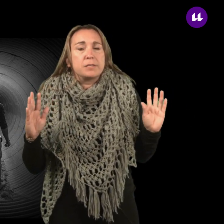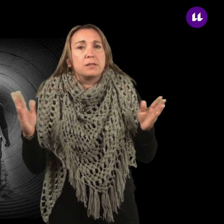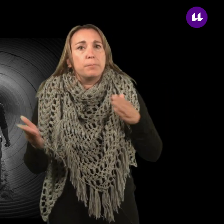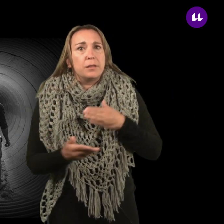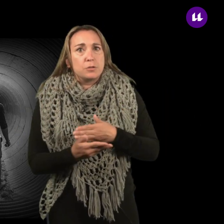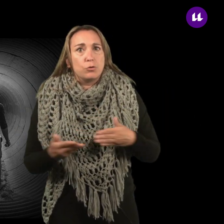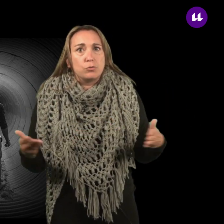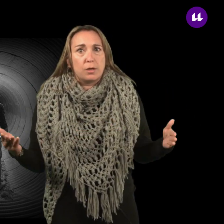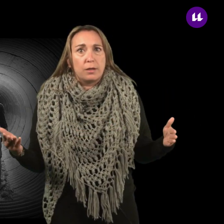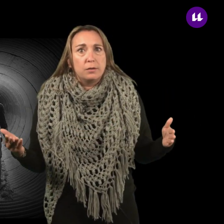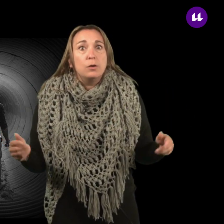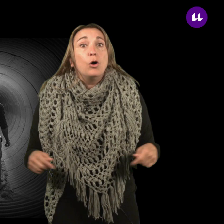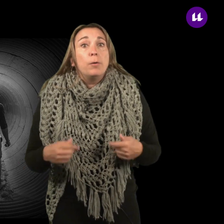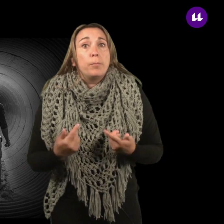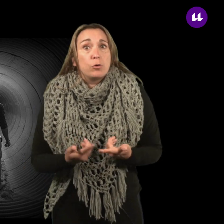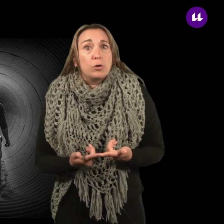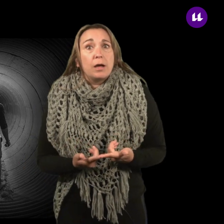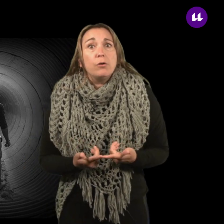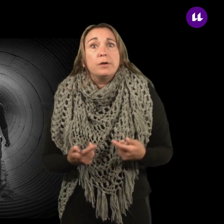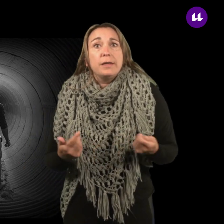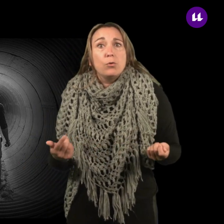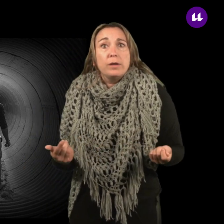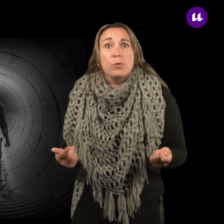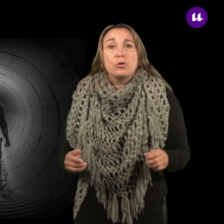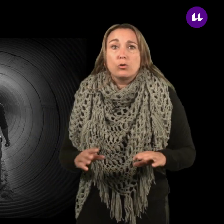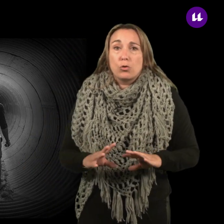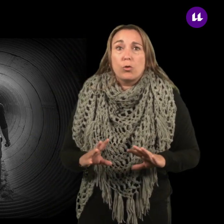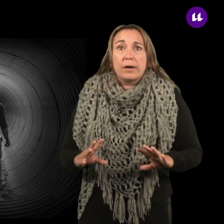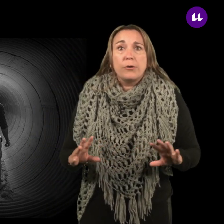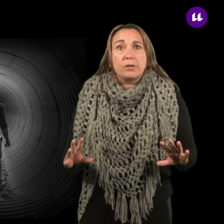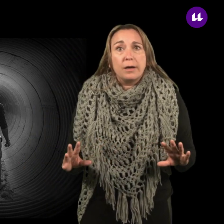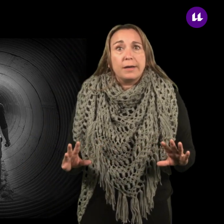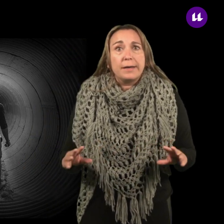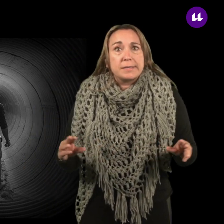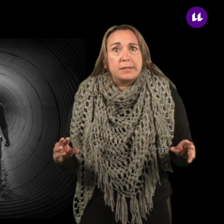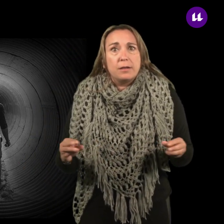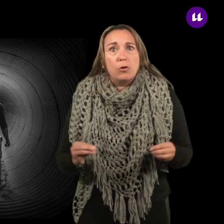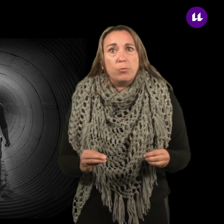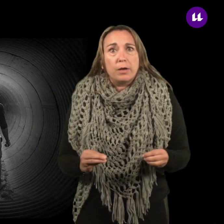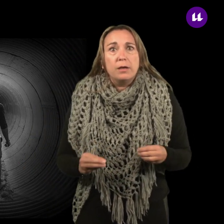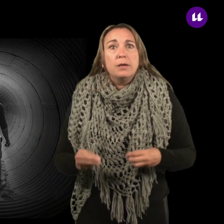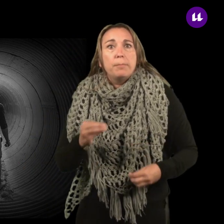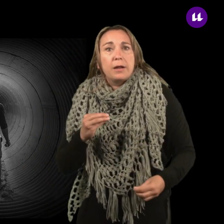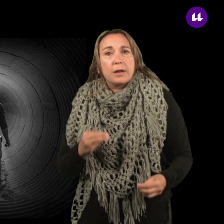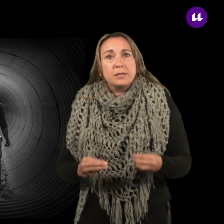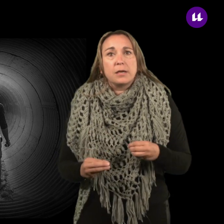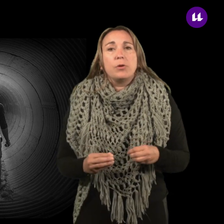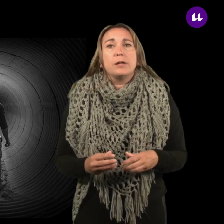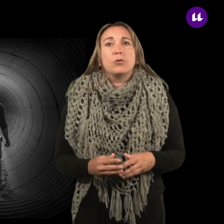presentan ventilación cruzada. Por otro lado, incluimos todos aquellos tanques que existen en los buques para realizar una gestión